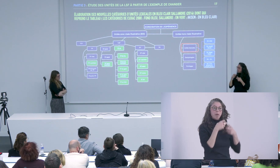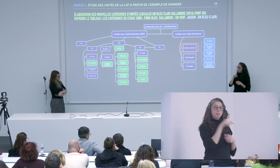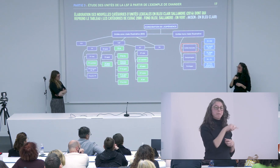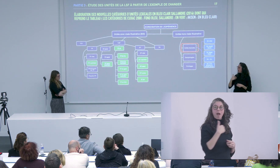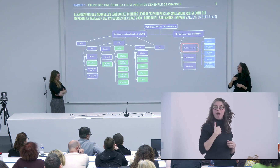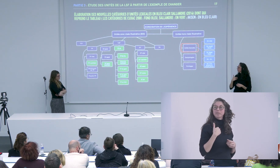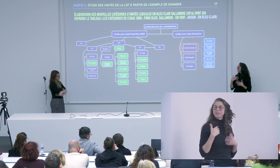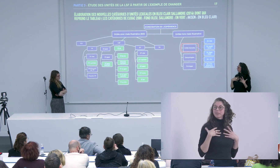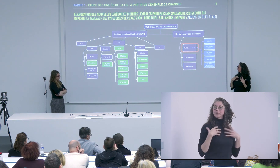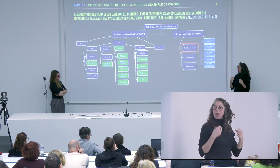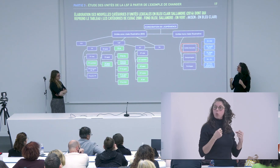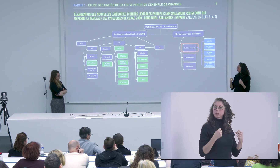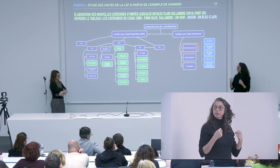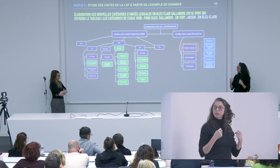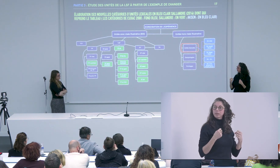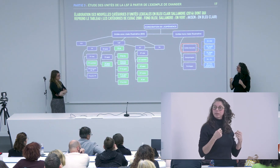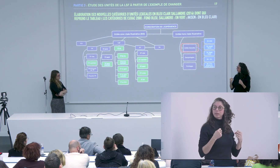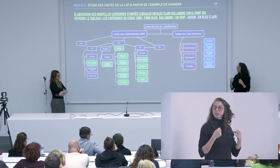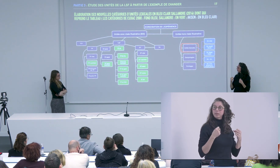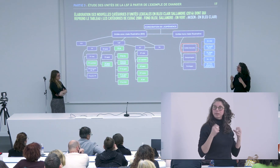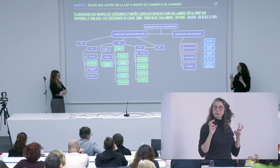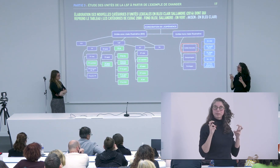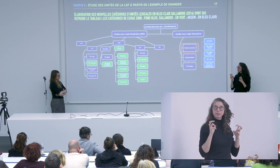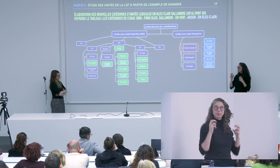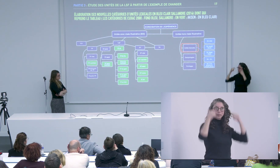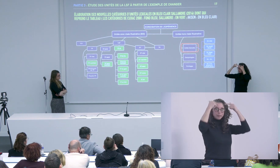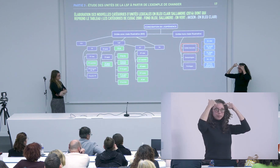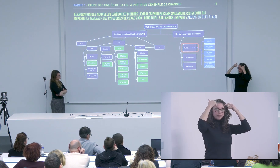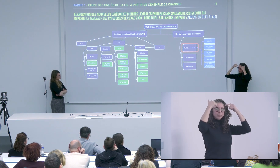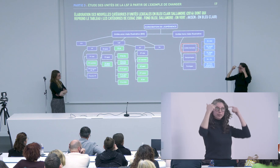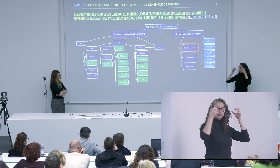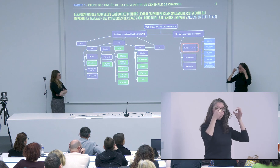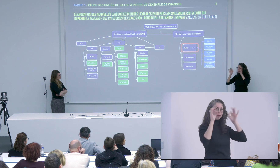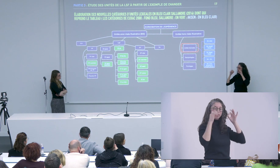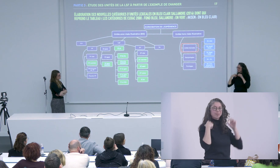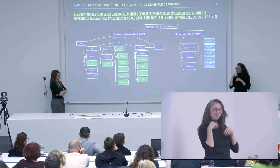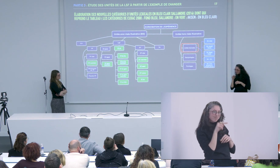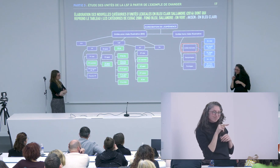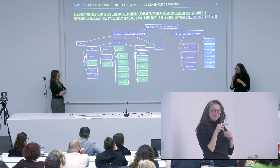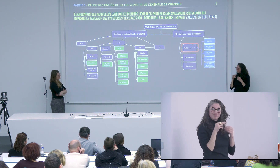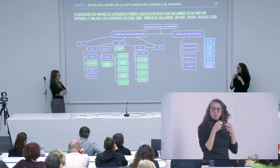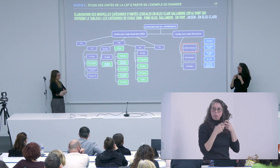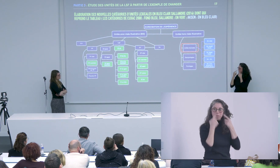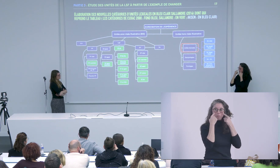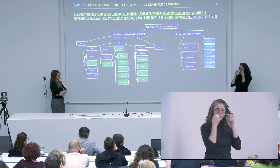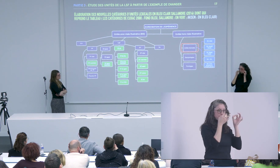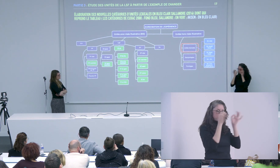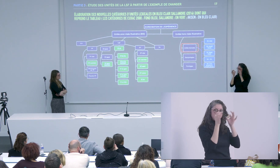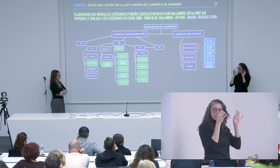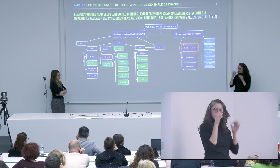donc j'ai mené un premier travail d'annotation mais le problème est que